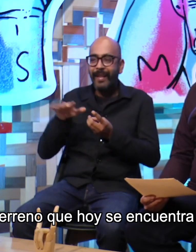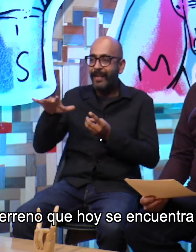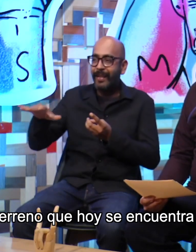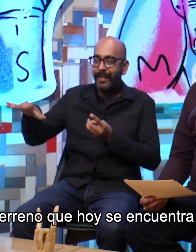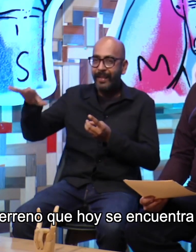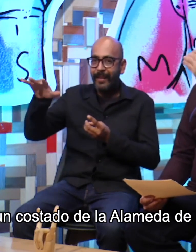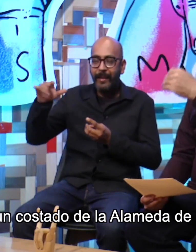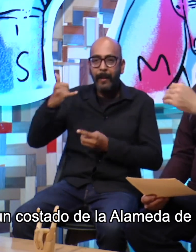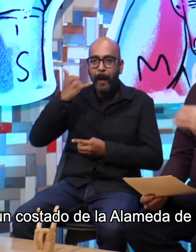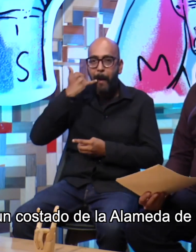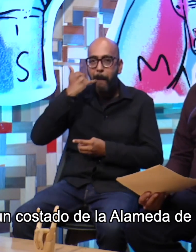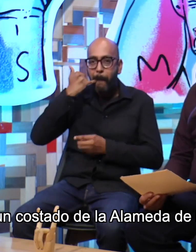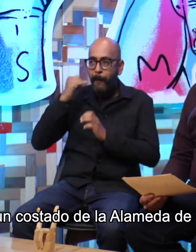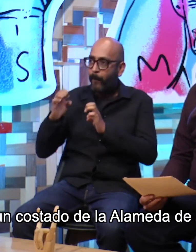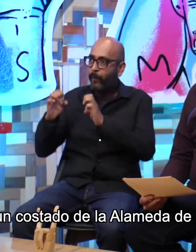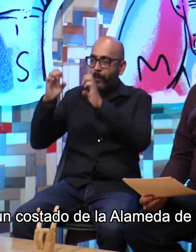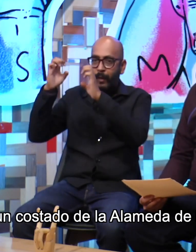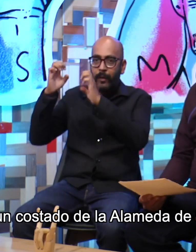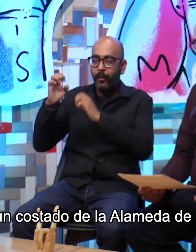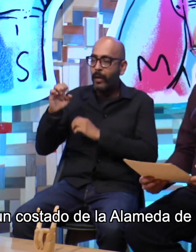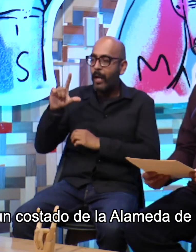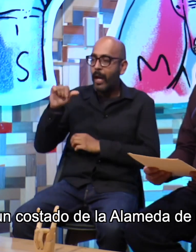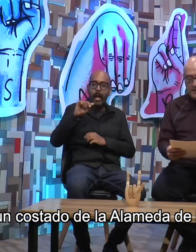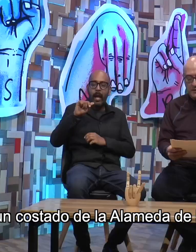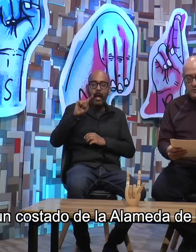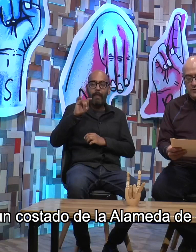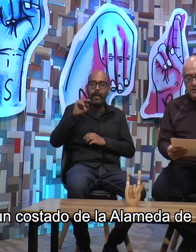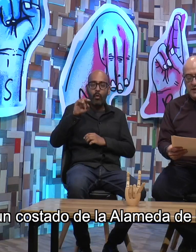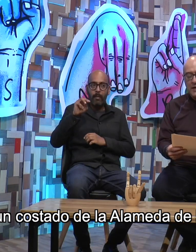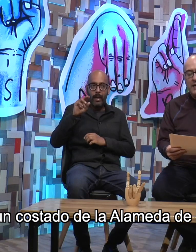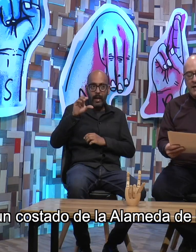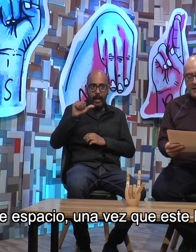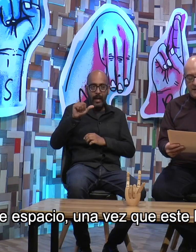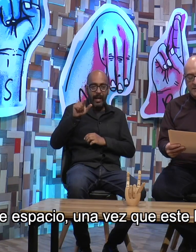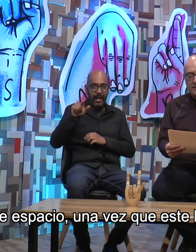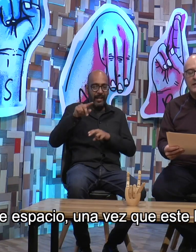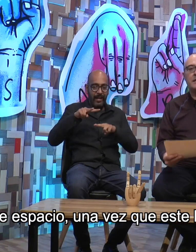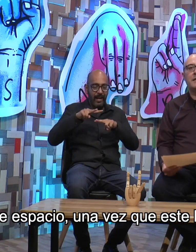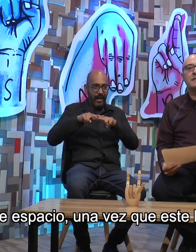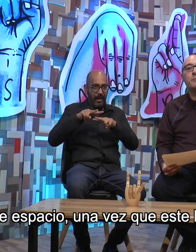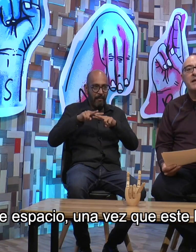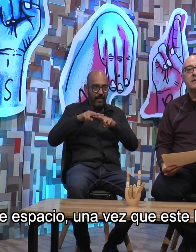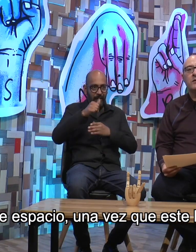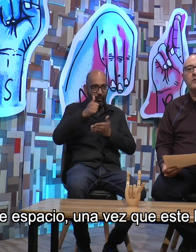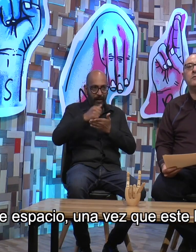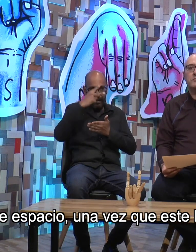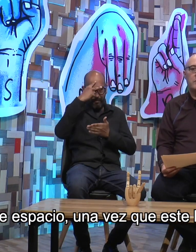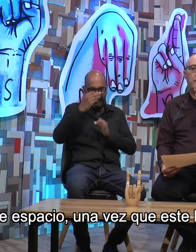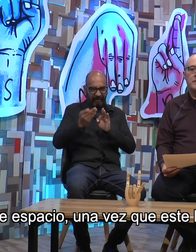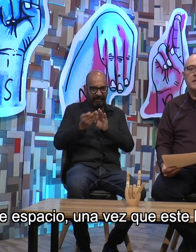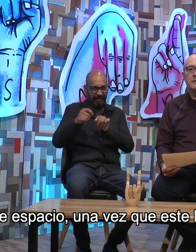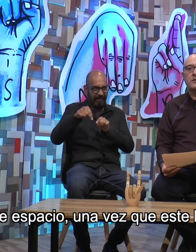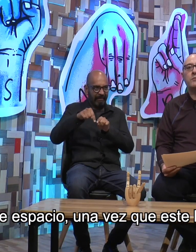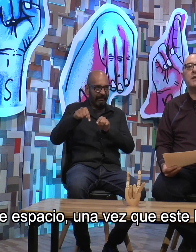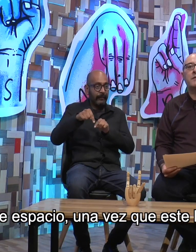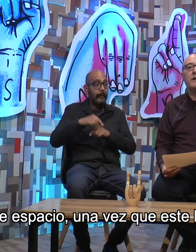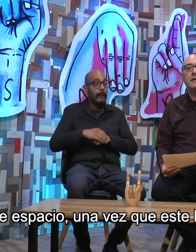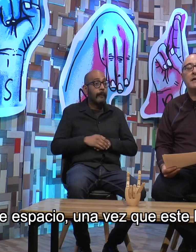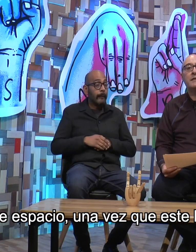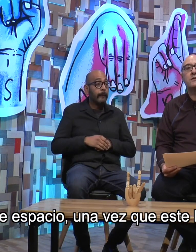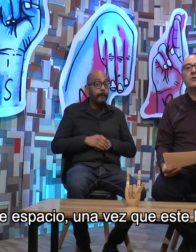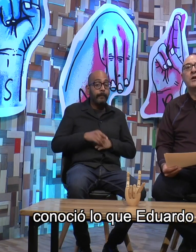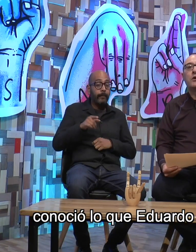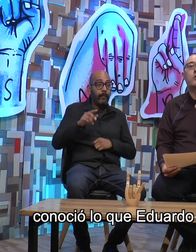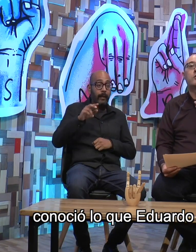Latinoamericana a un costado de la Alameda de la Ciudad de México. En este espacio una vez que este hombre